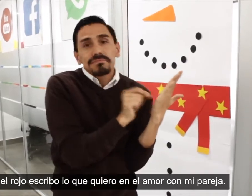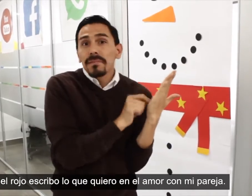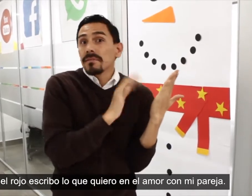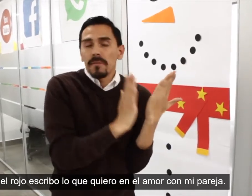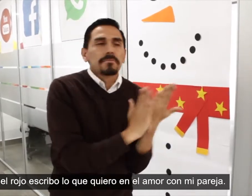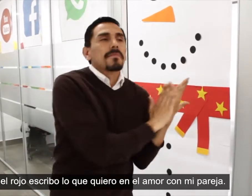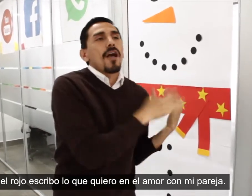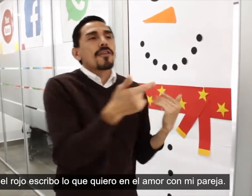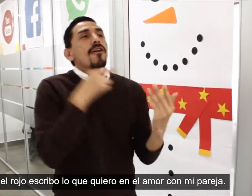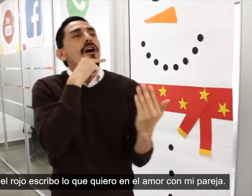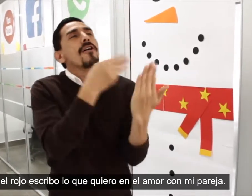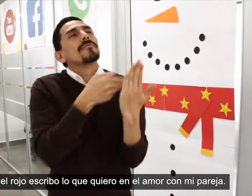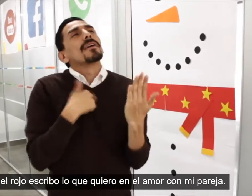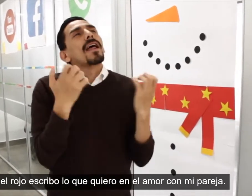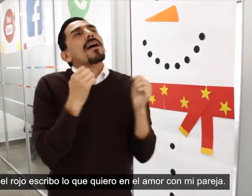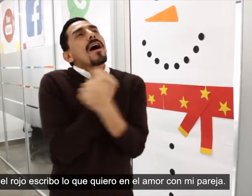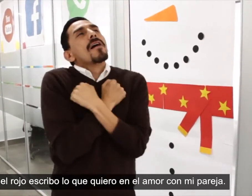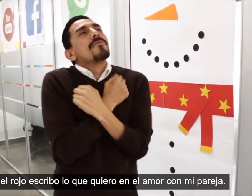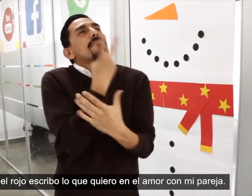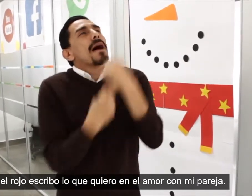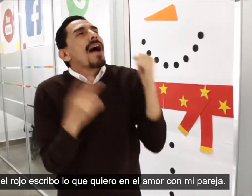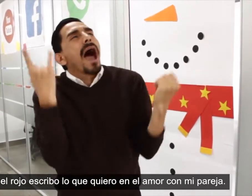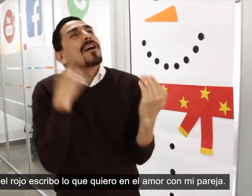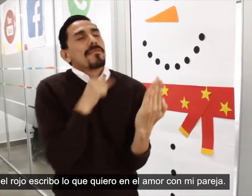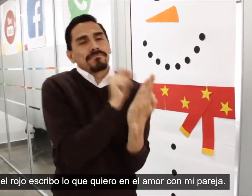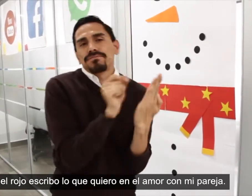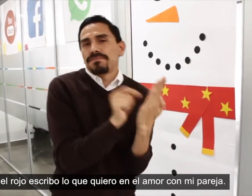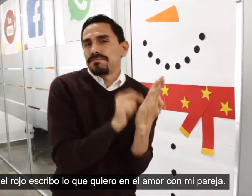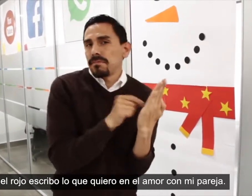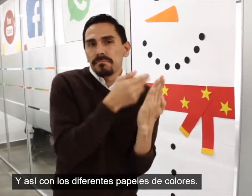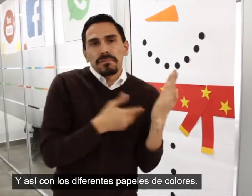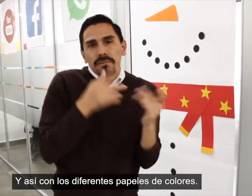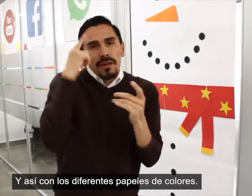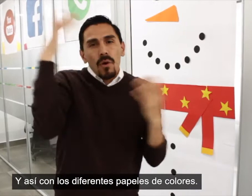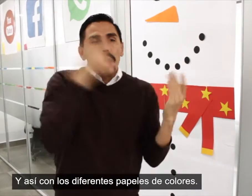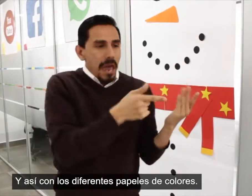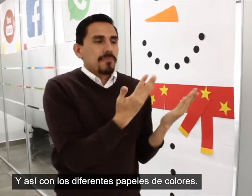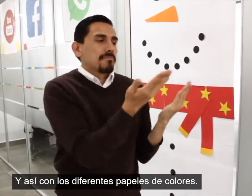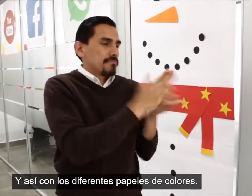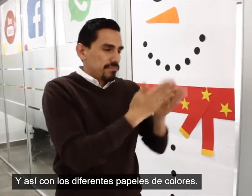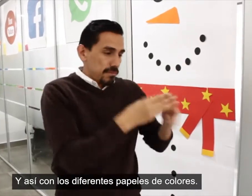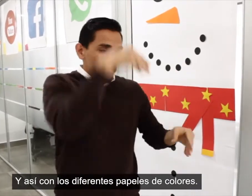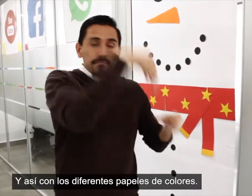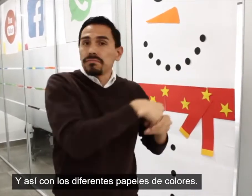En el rojo escribo lo que quiero en el amor con mi pareja. Y así con los diferentes papeles de colores.